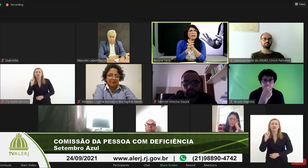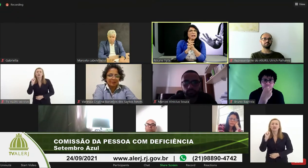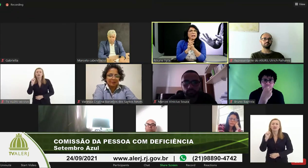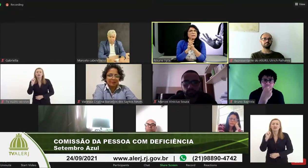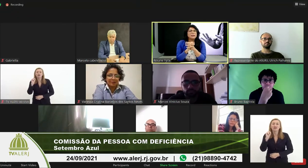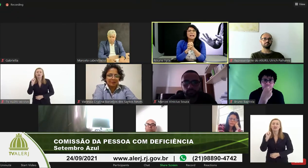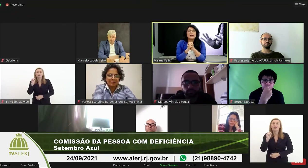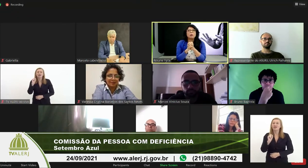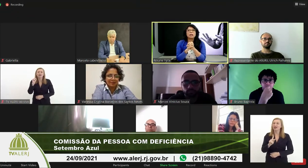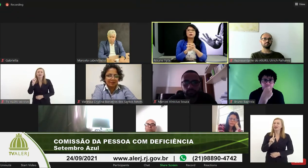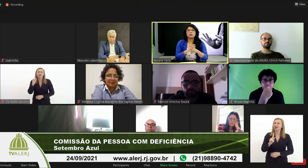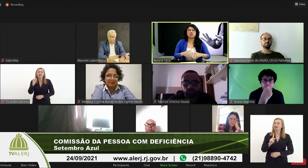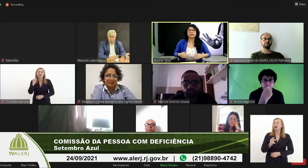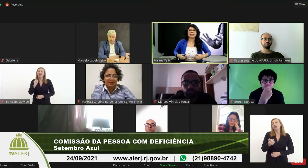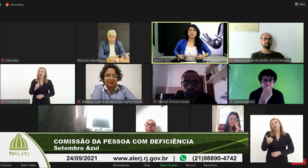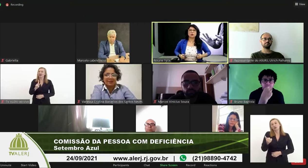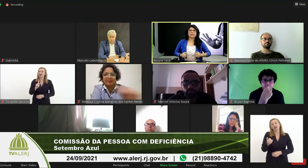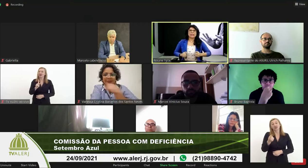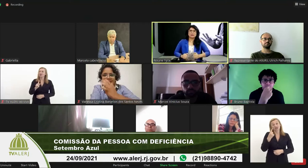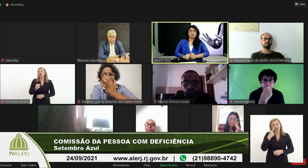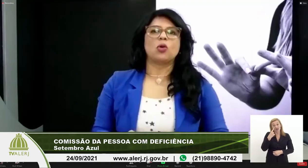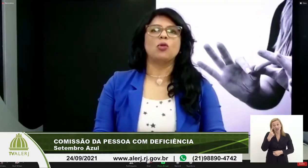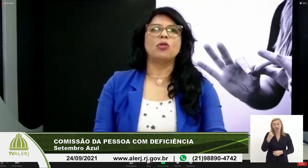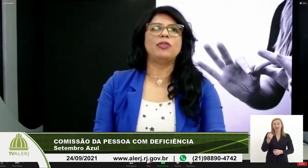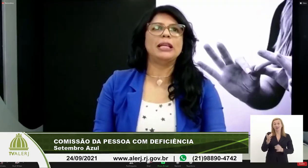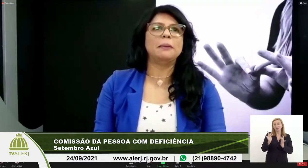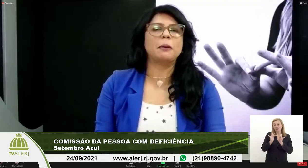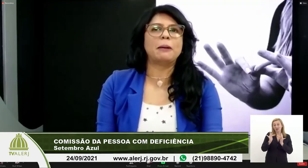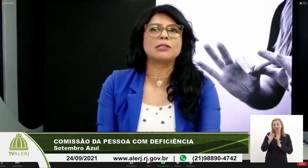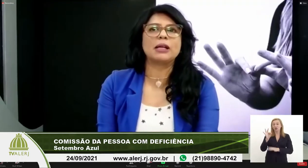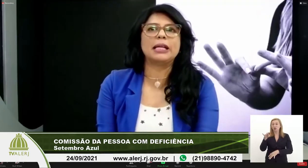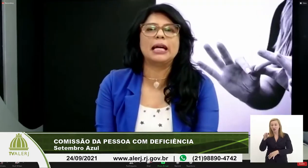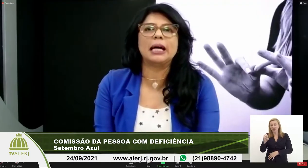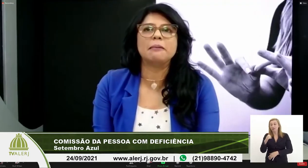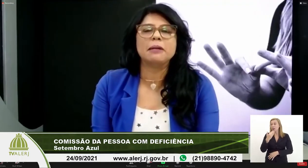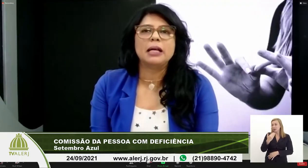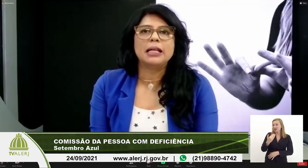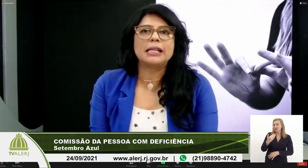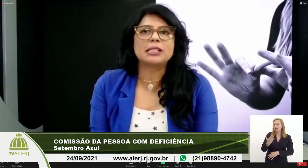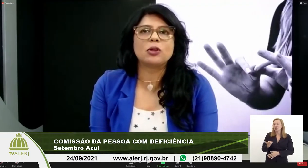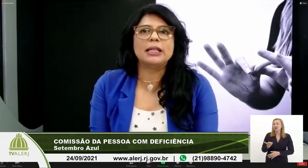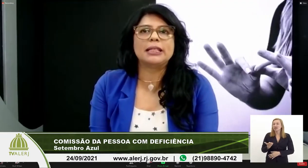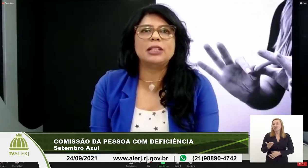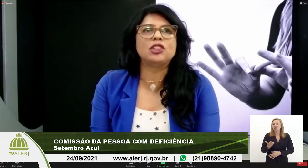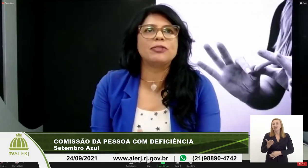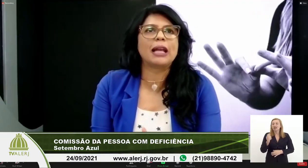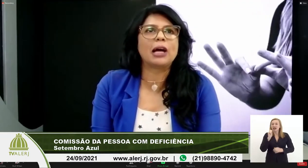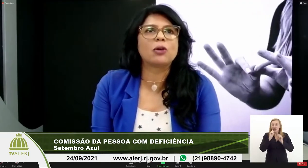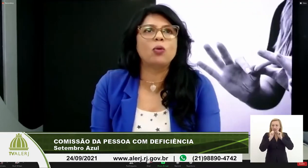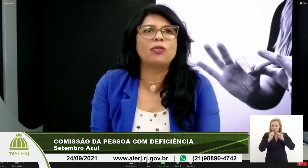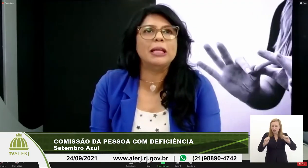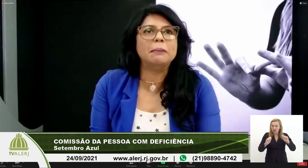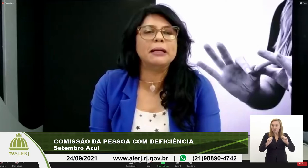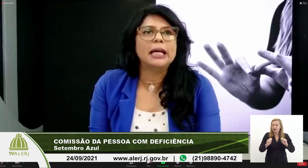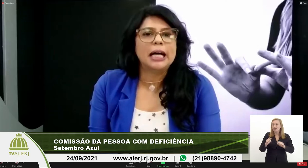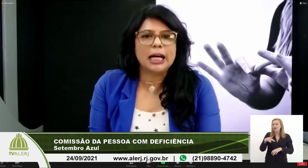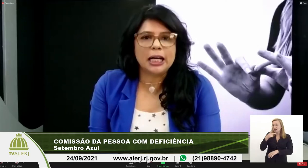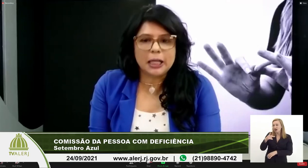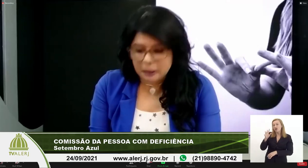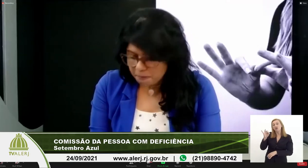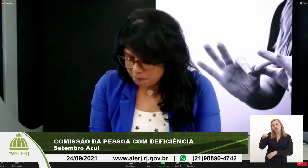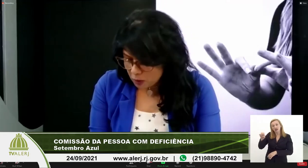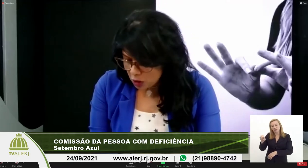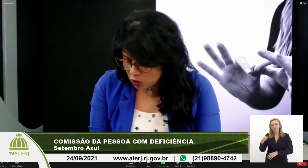ok daqui a pouquinho então a gente tenta aí o contato com o Felipe eu peço aí que a assessoria tente falar com o Felipe